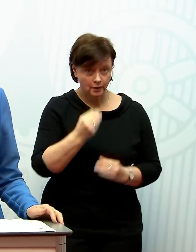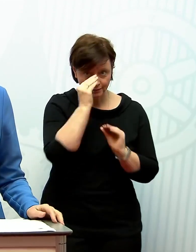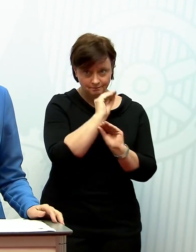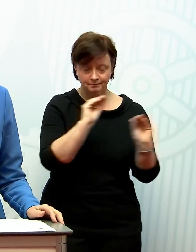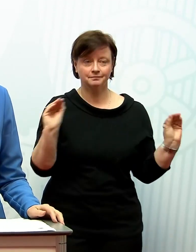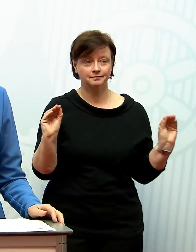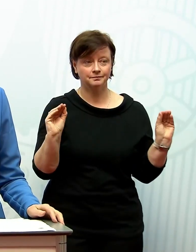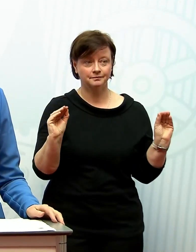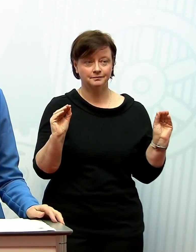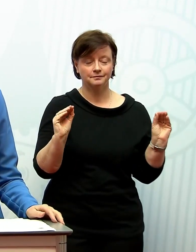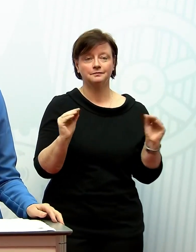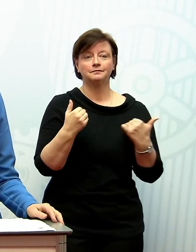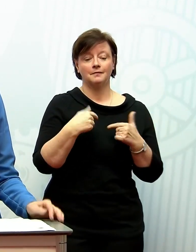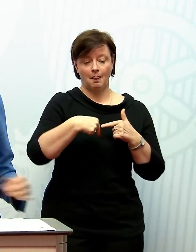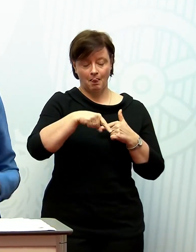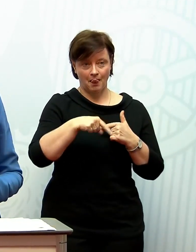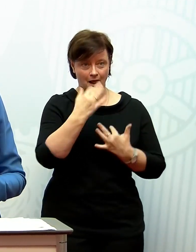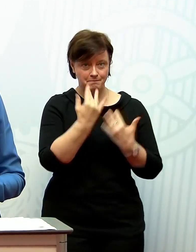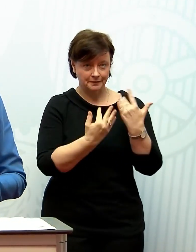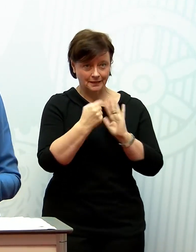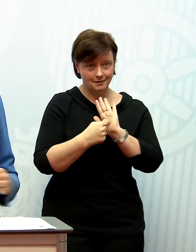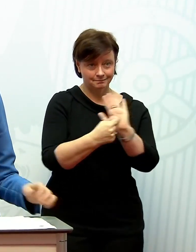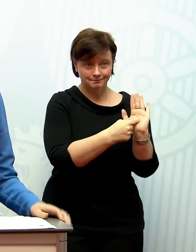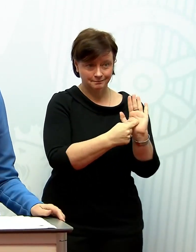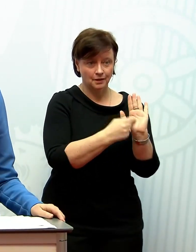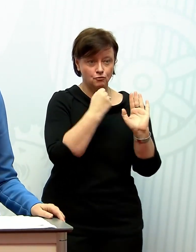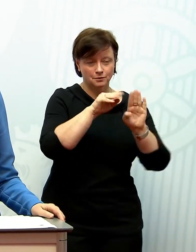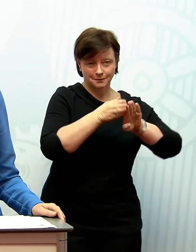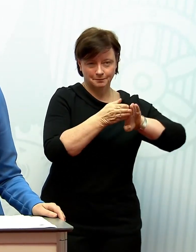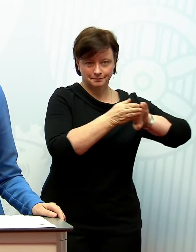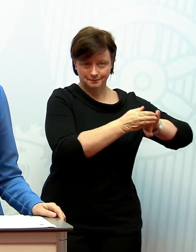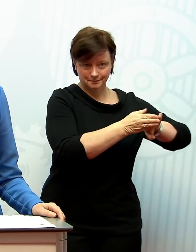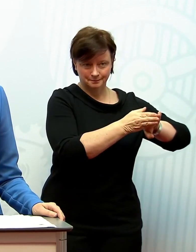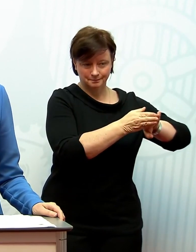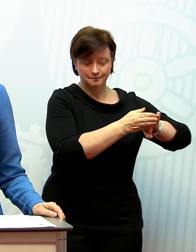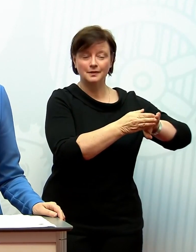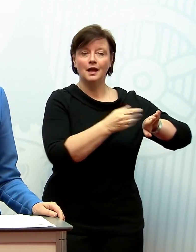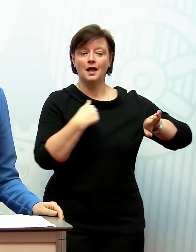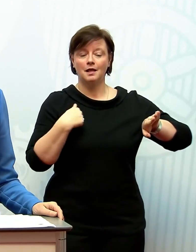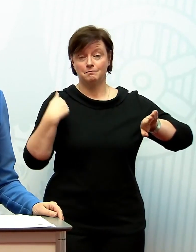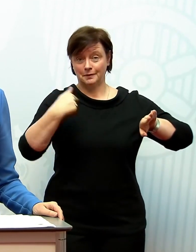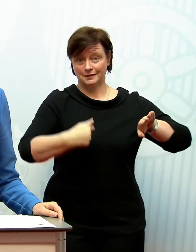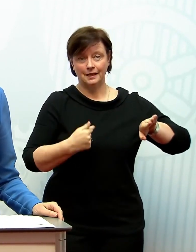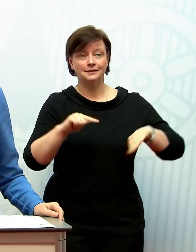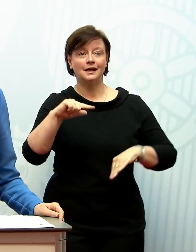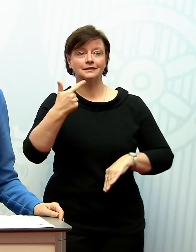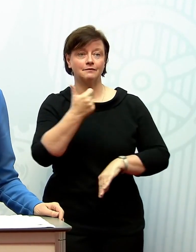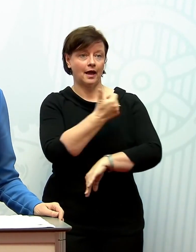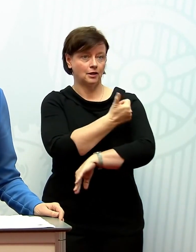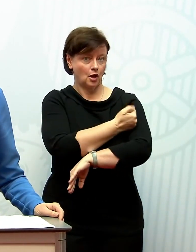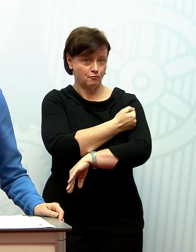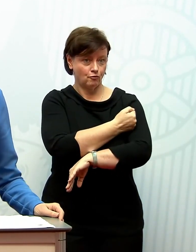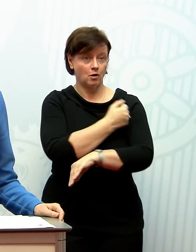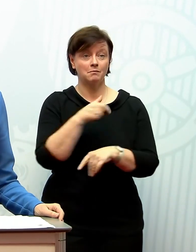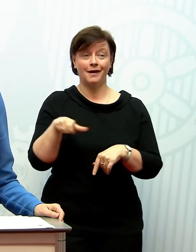Unabhängig von den Zahlen, die wir Ihnen jetzt gleich darlegen wollen, bezogen auf den Februar, waren und sind die Zweitimpfungen in Rheinland